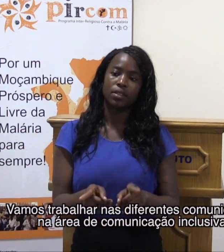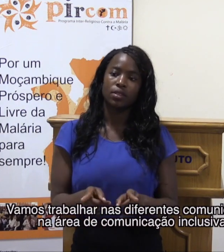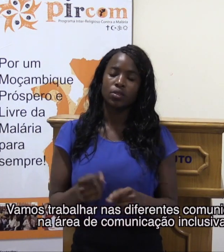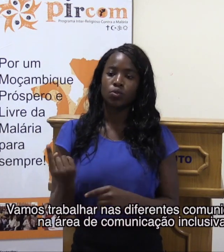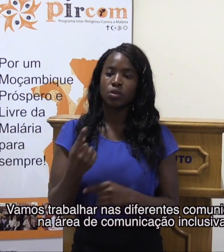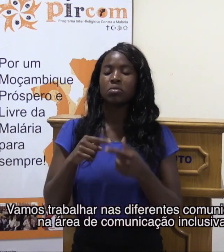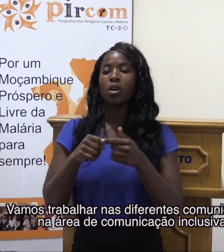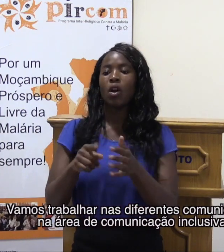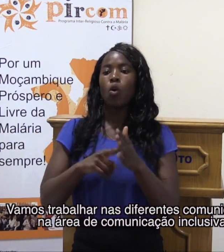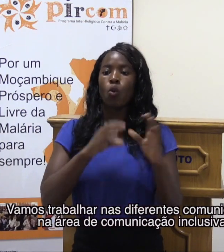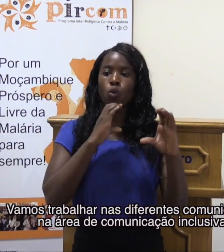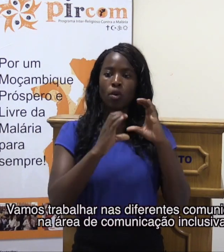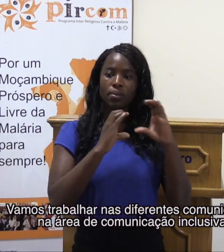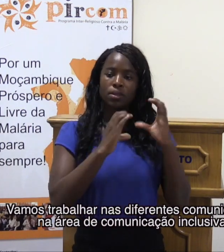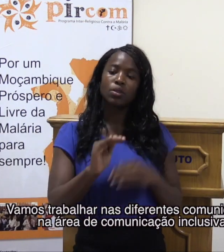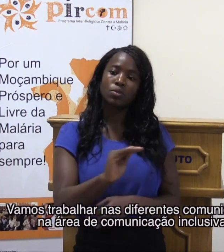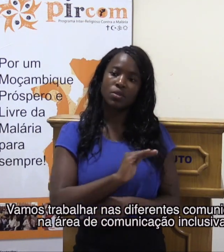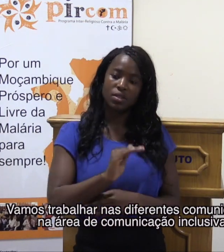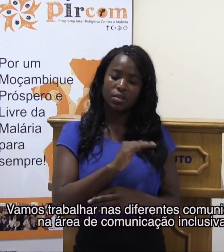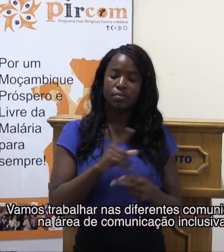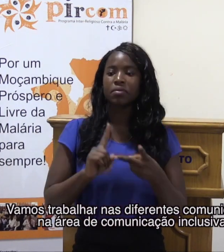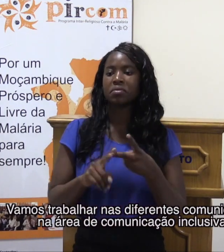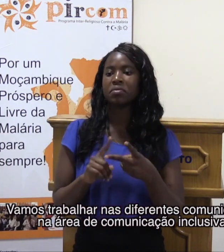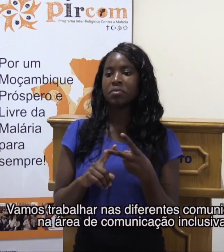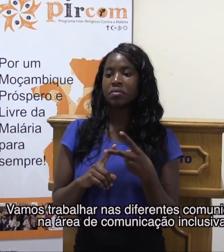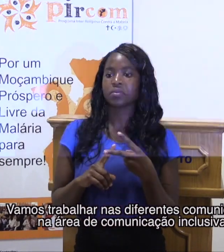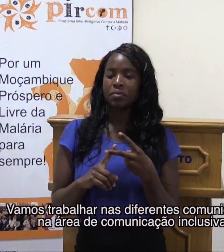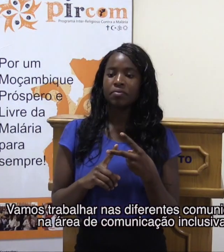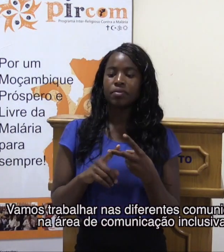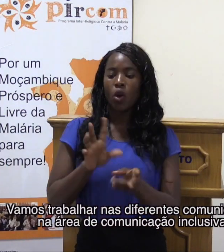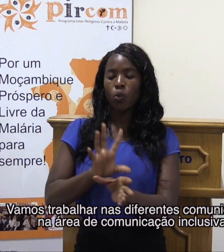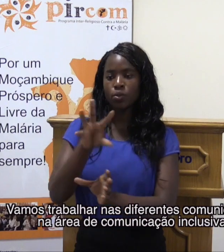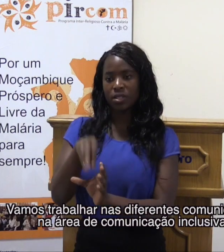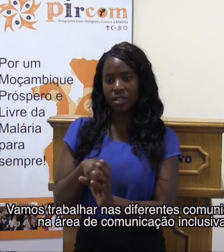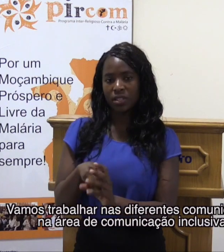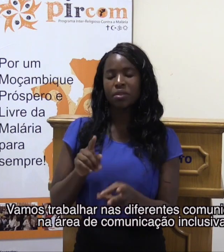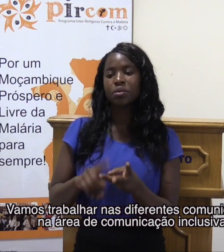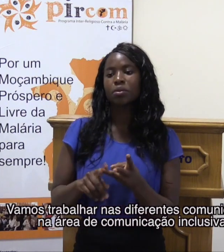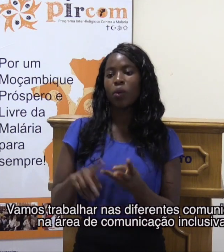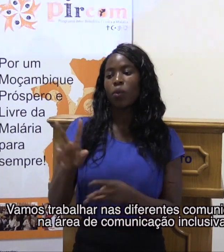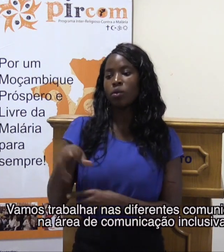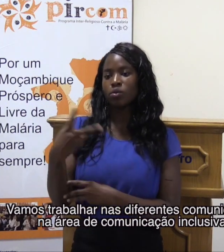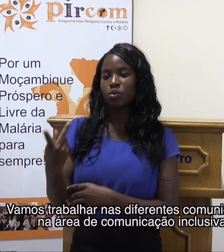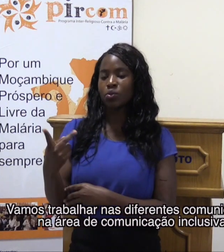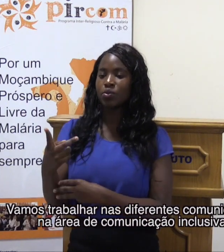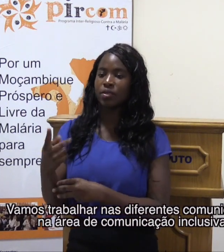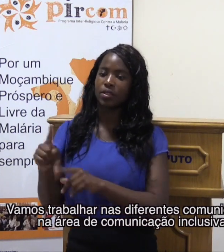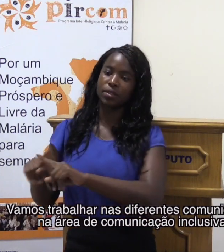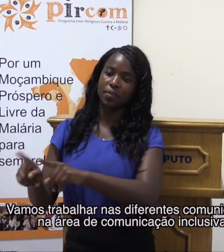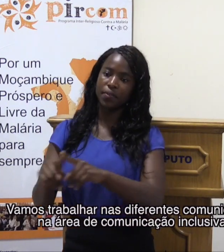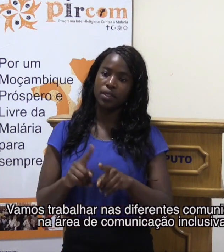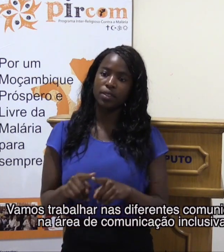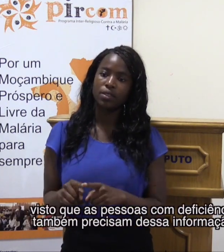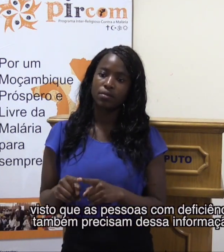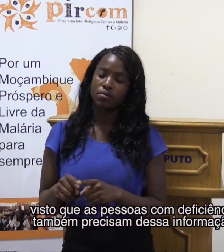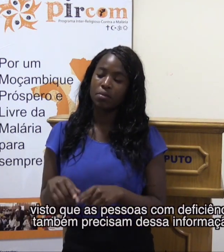diferentes comunidades, nesta área de comunicação inclusiva, visto que também